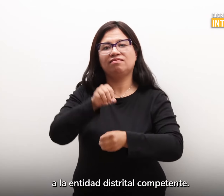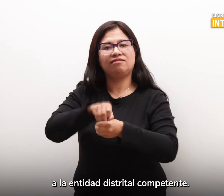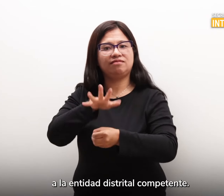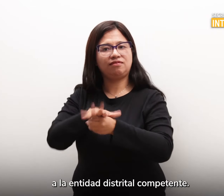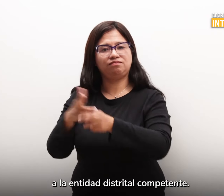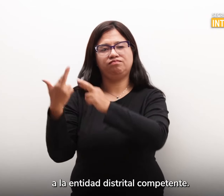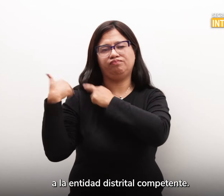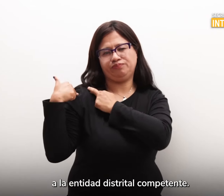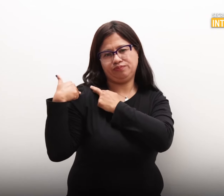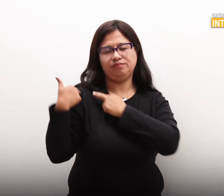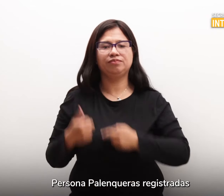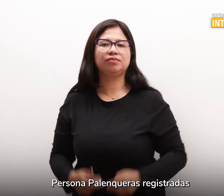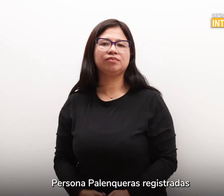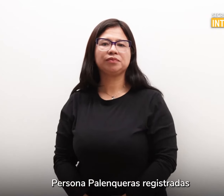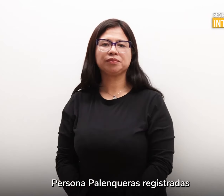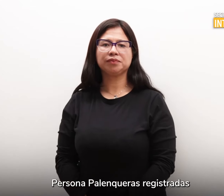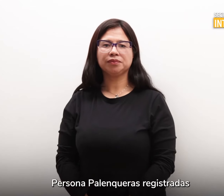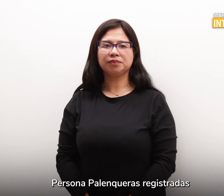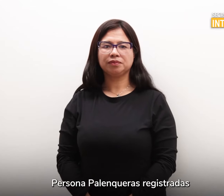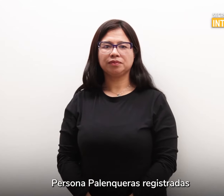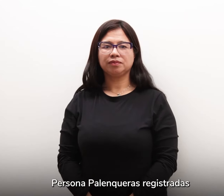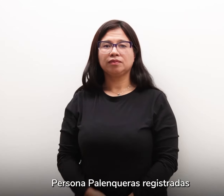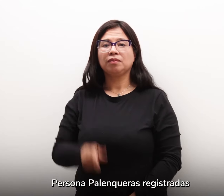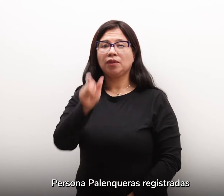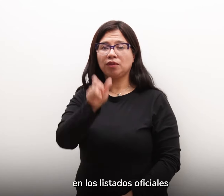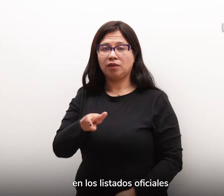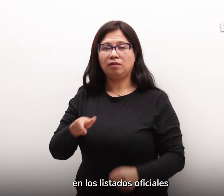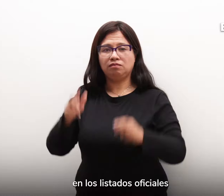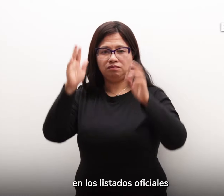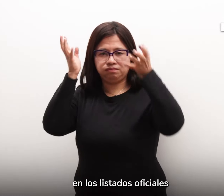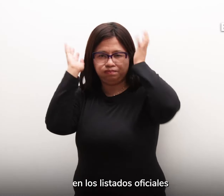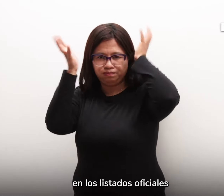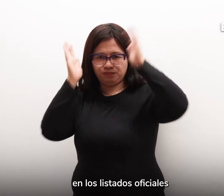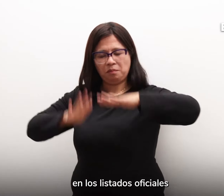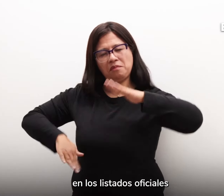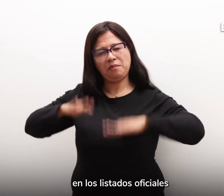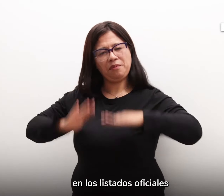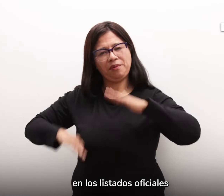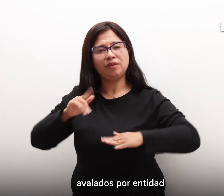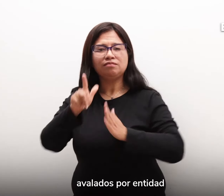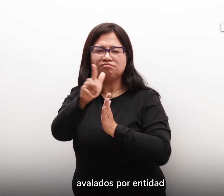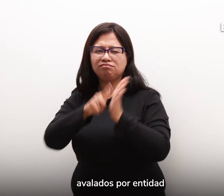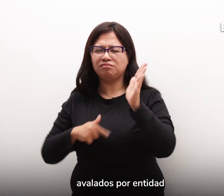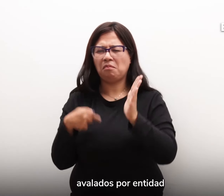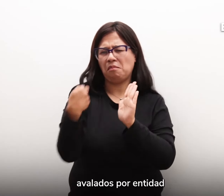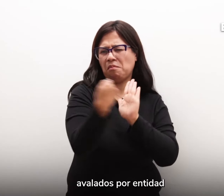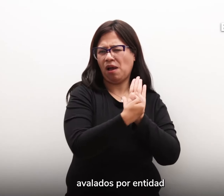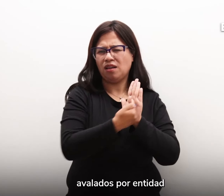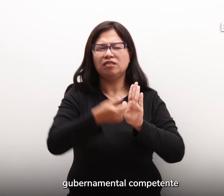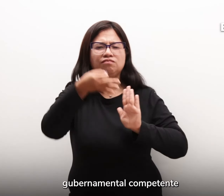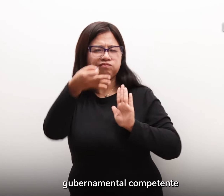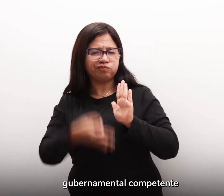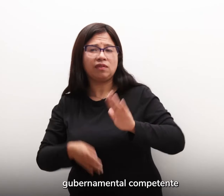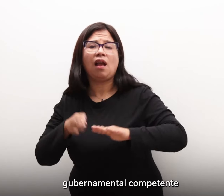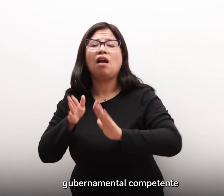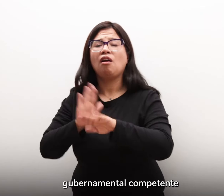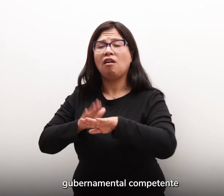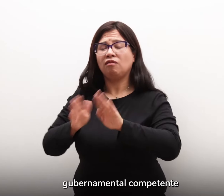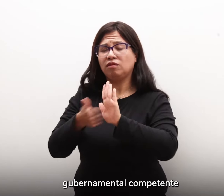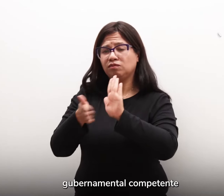Persona palenquera registrada en los listados oficiales avalados por la entidad gubernamental competente